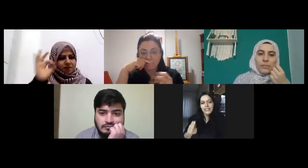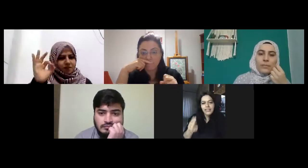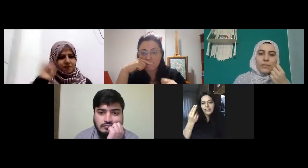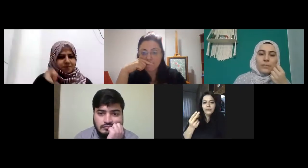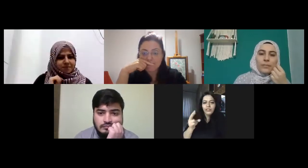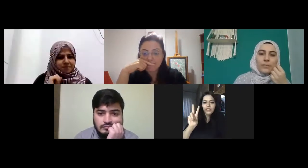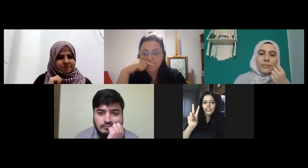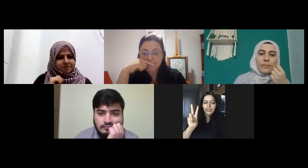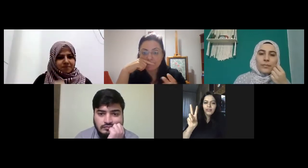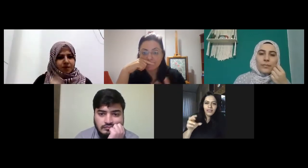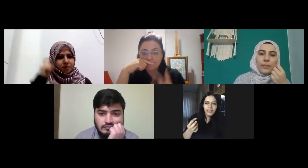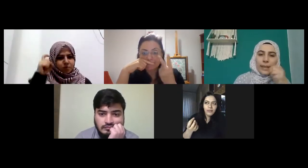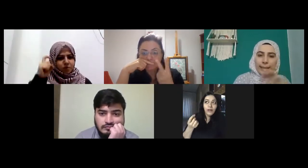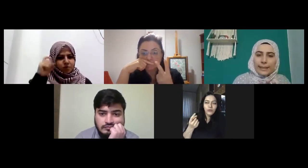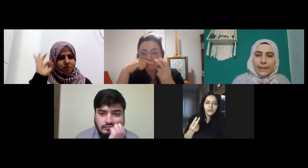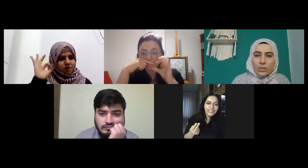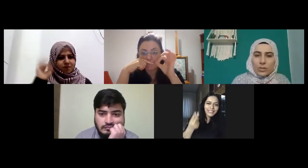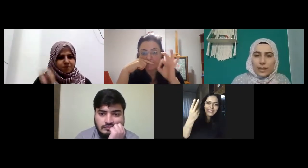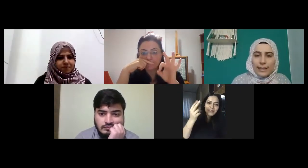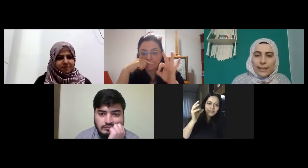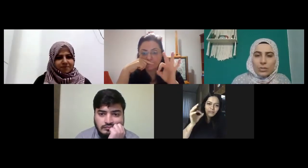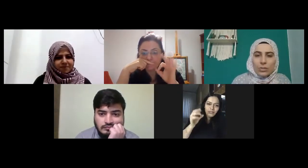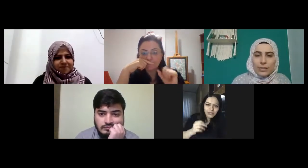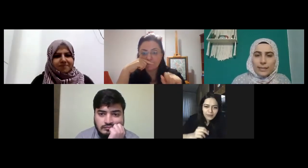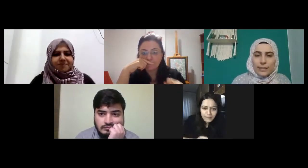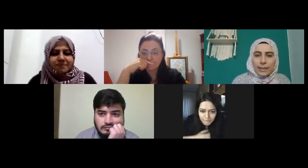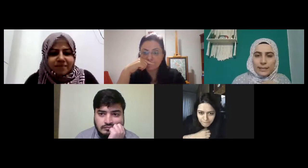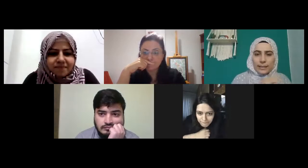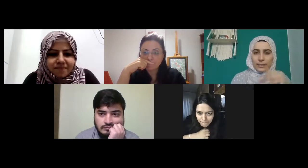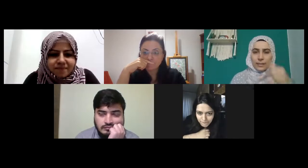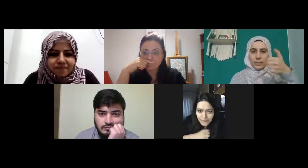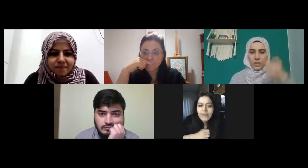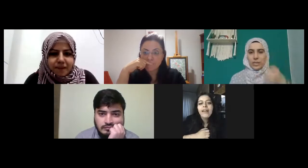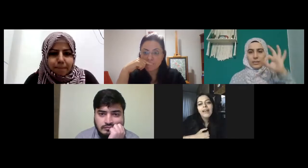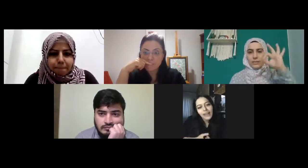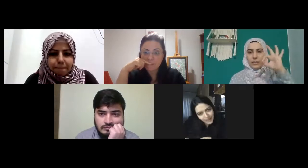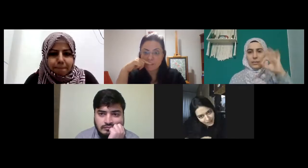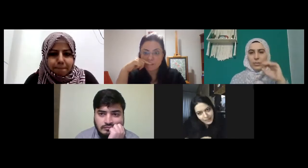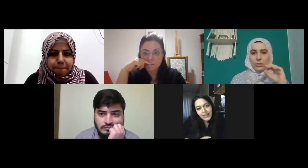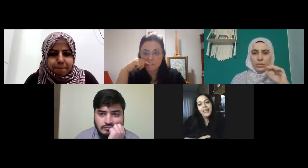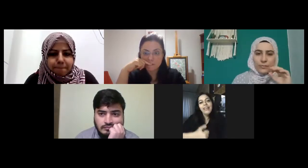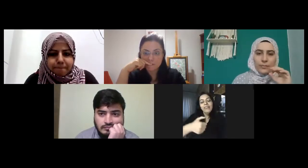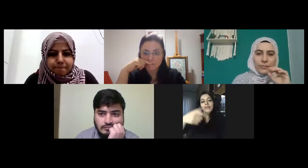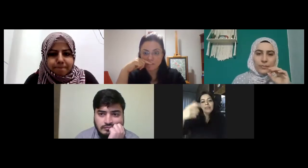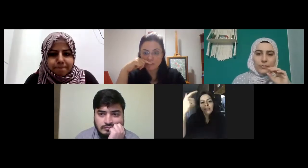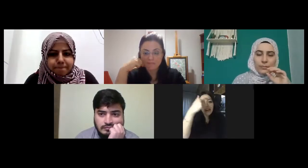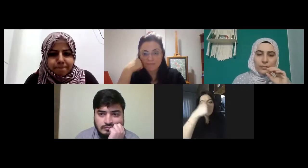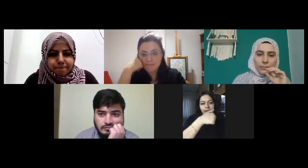yetmiş iki pardon elliden sonrasını artık şey sıfırla yapıyoruz evet evet en